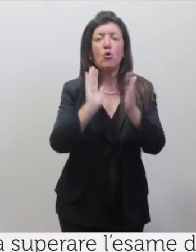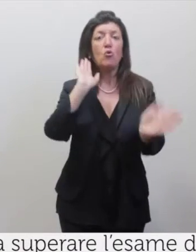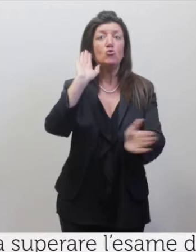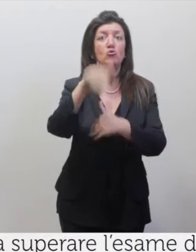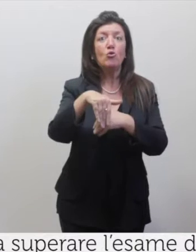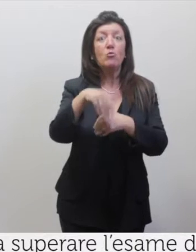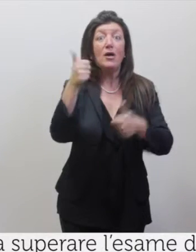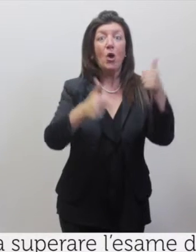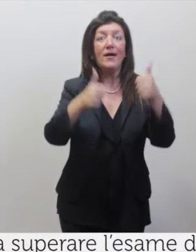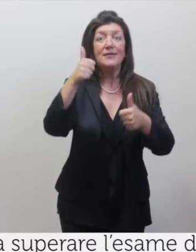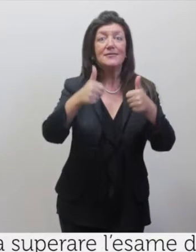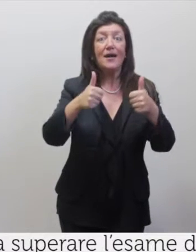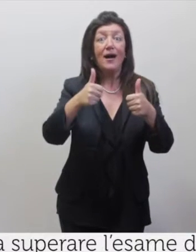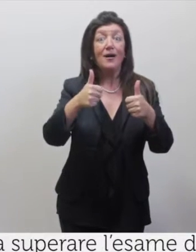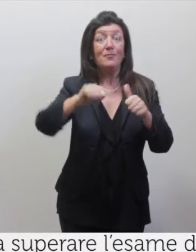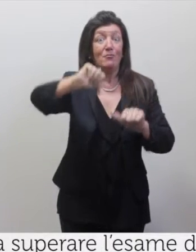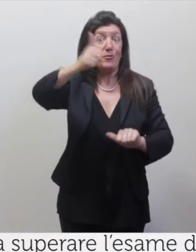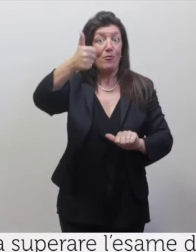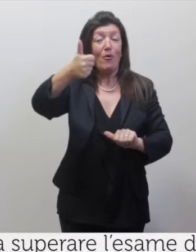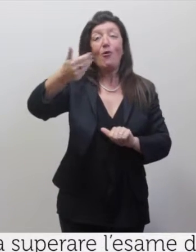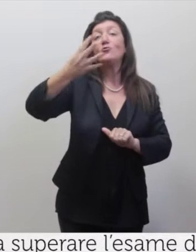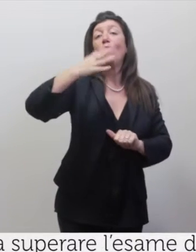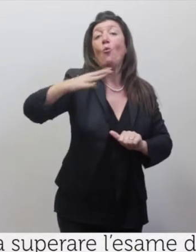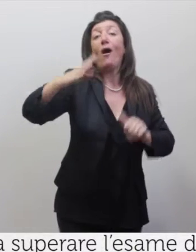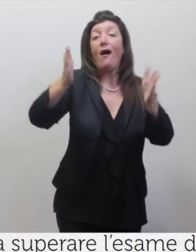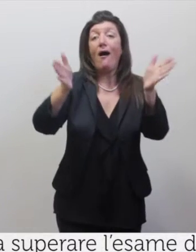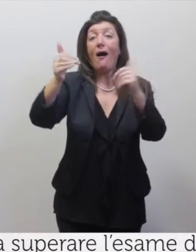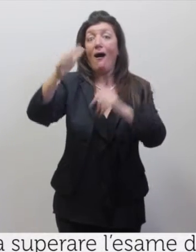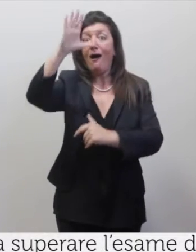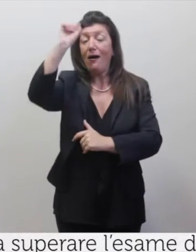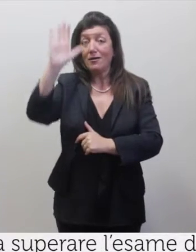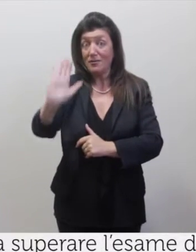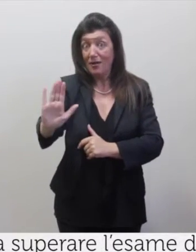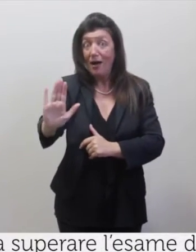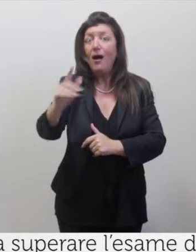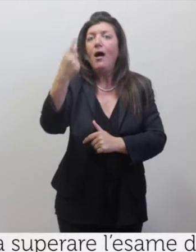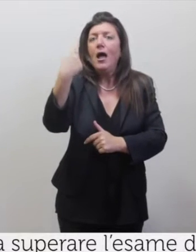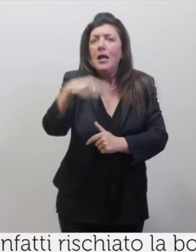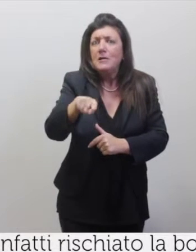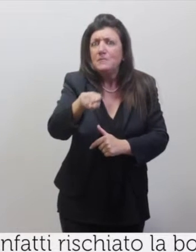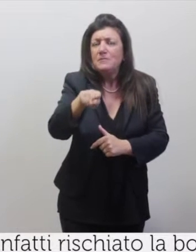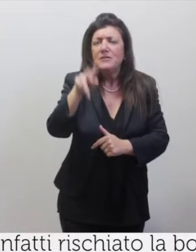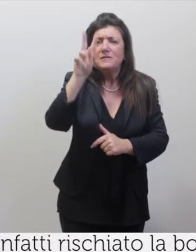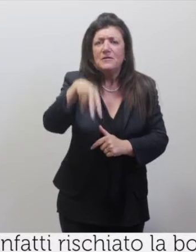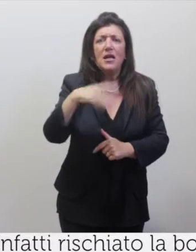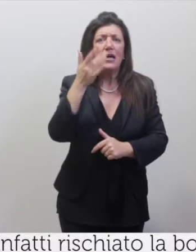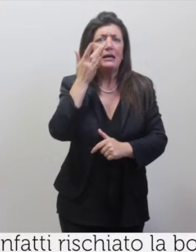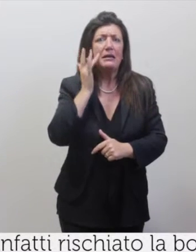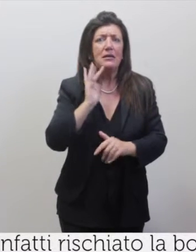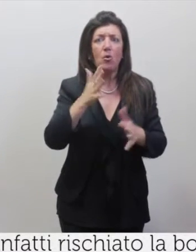aveva infatti rischiato la bocciatura per avere passato il suo compito ai compagni